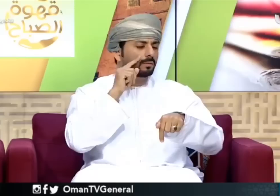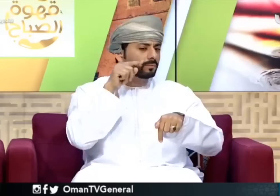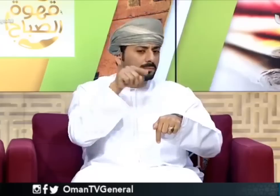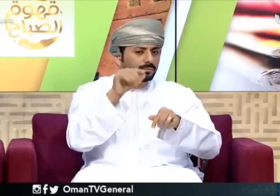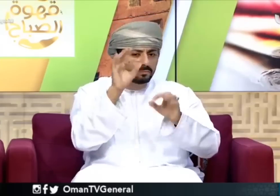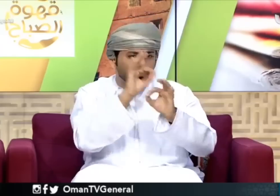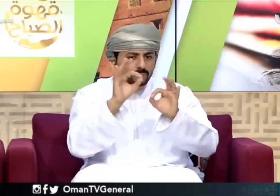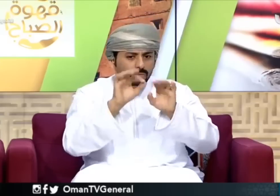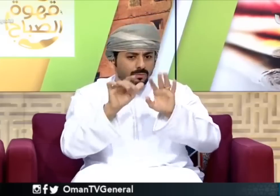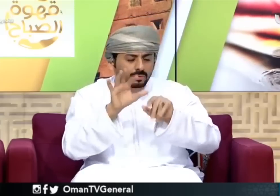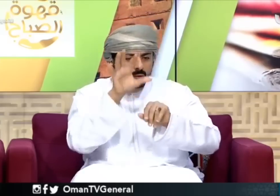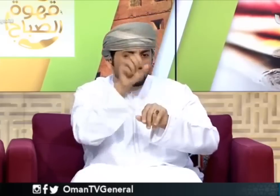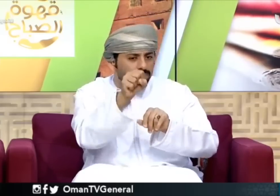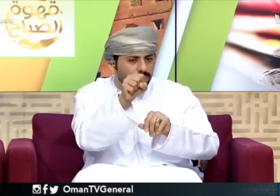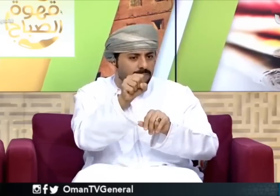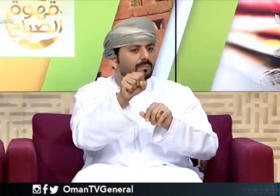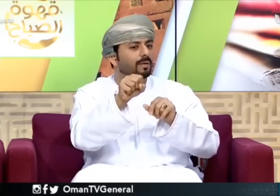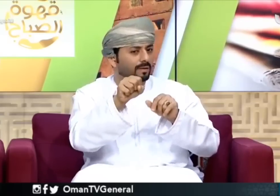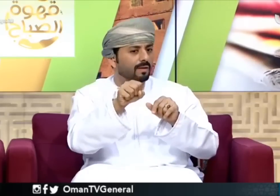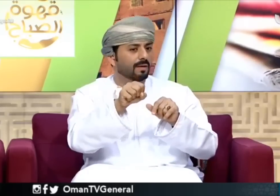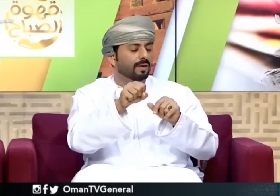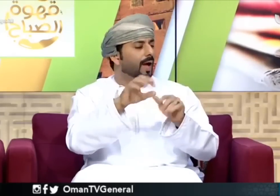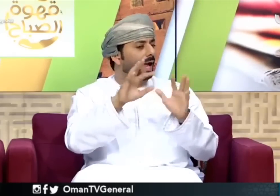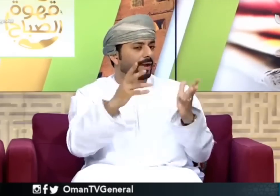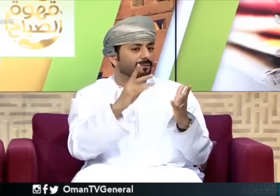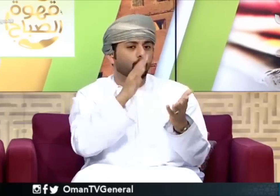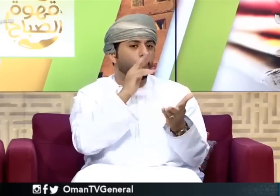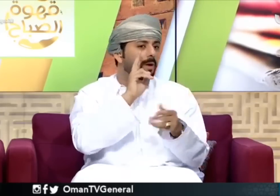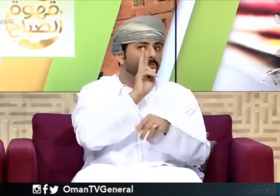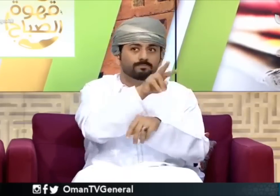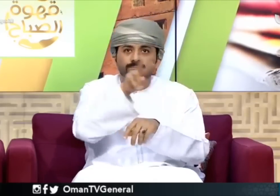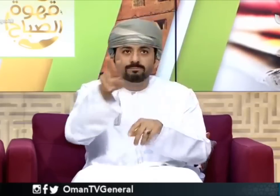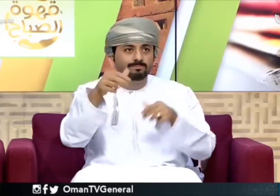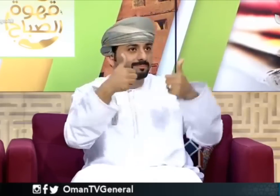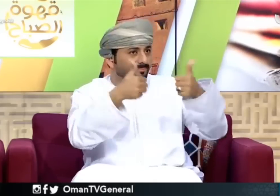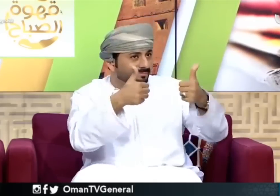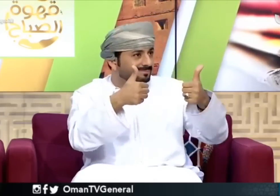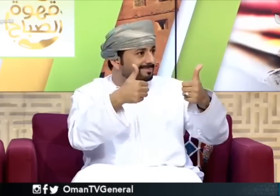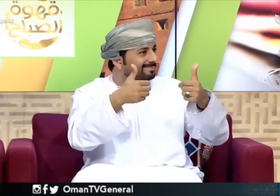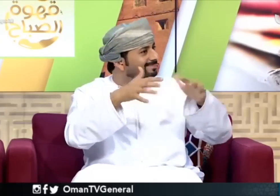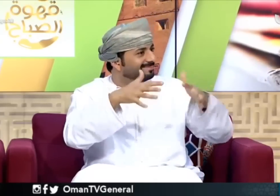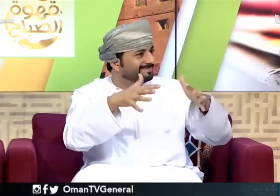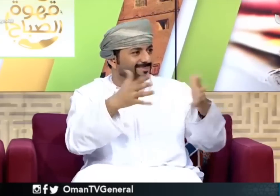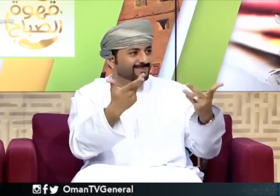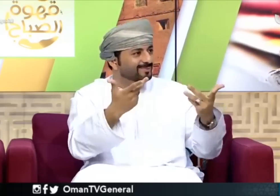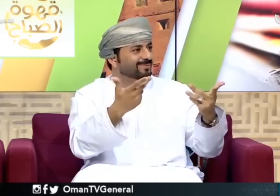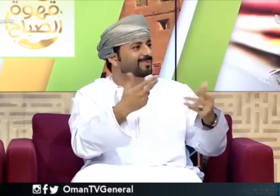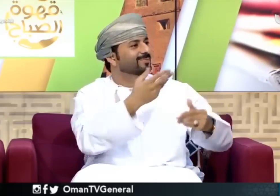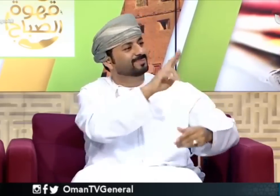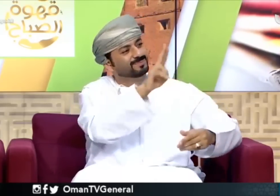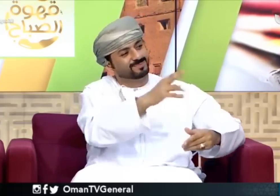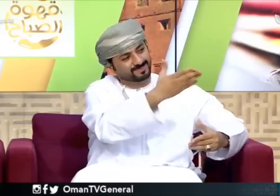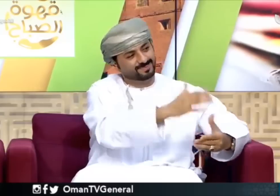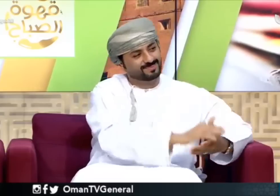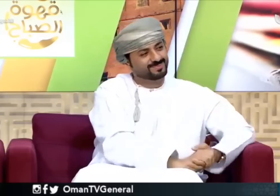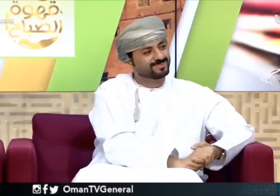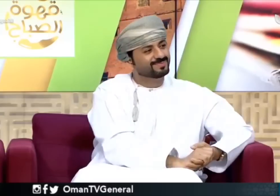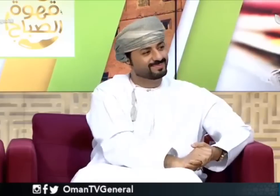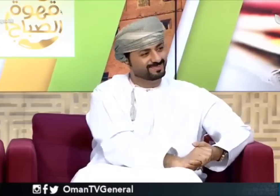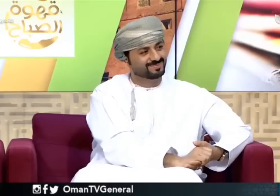عمان بحثتم عنها كيف اخترتم سلطنة عمان تحديدا وكيف وجدتم وجودكم هنا